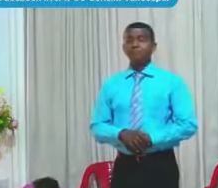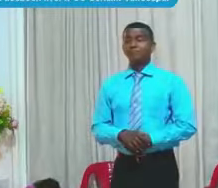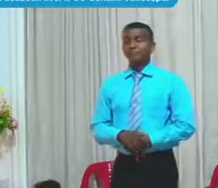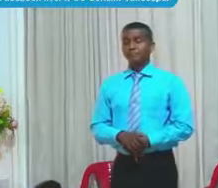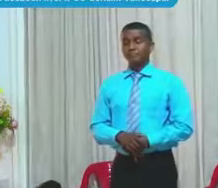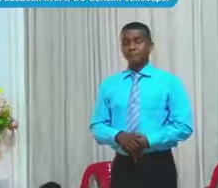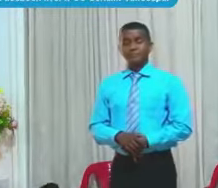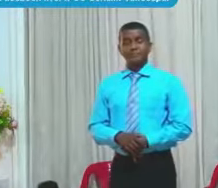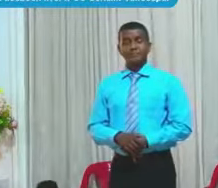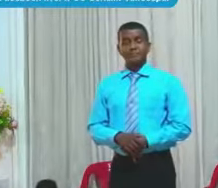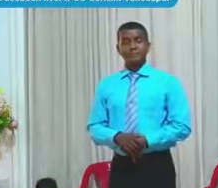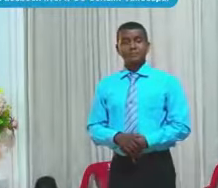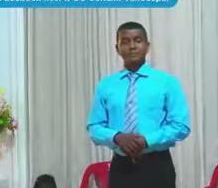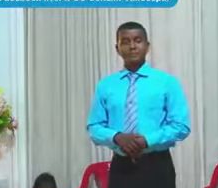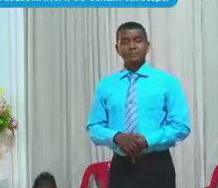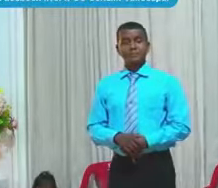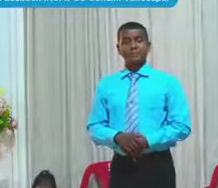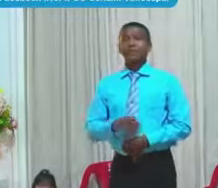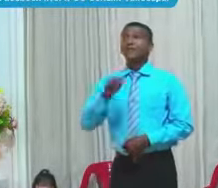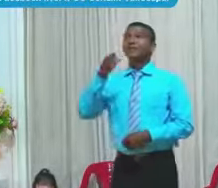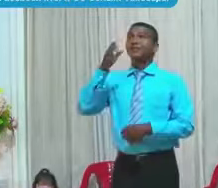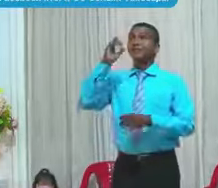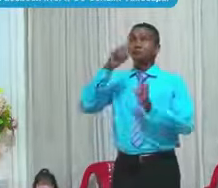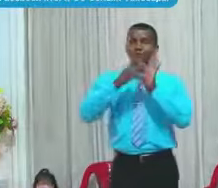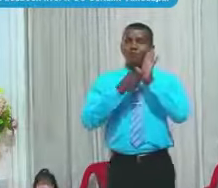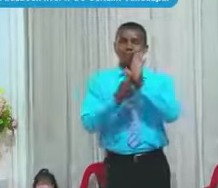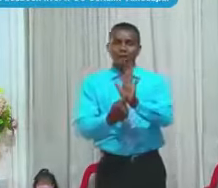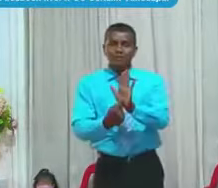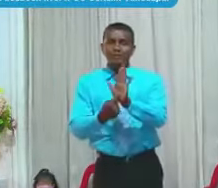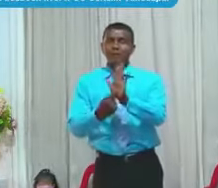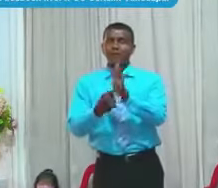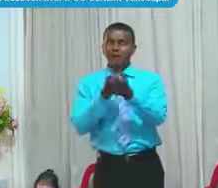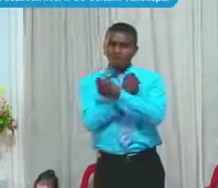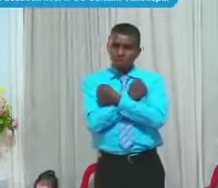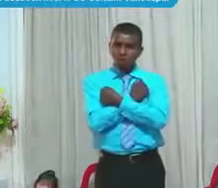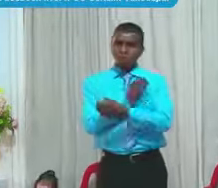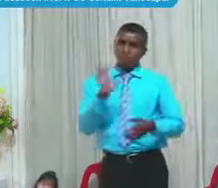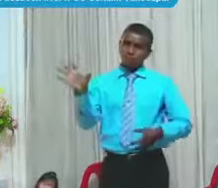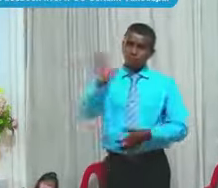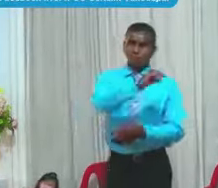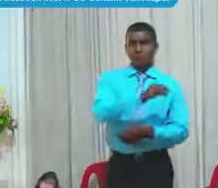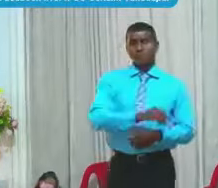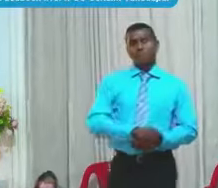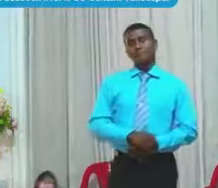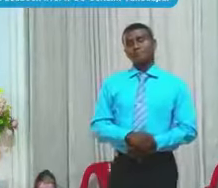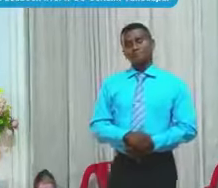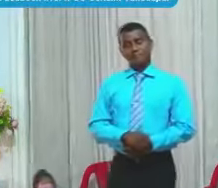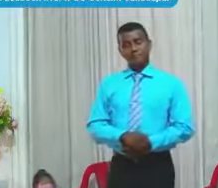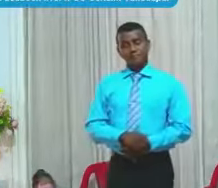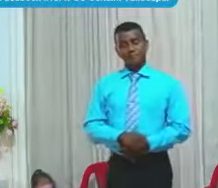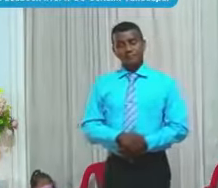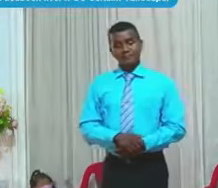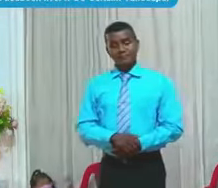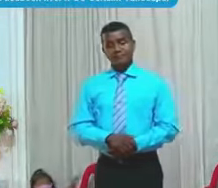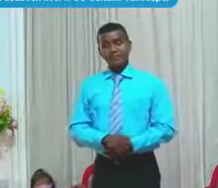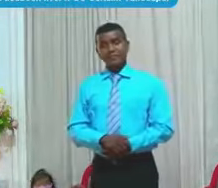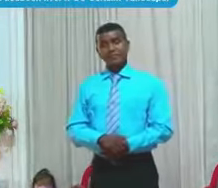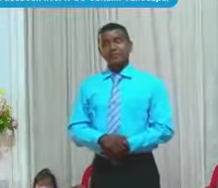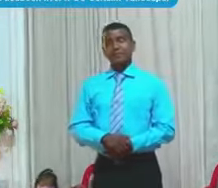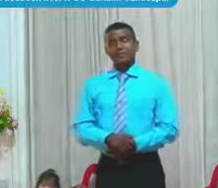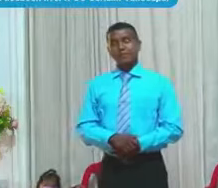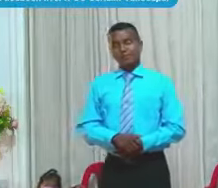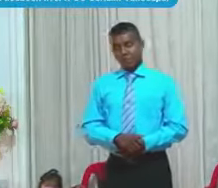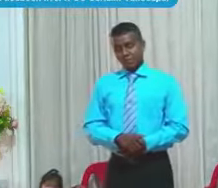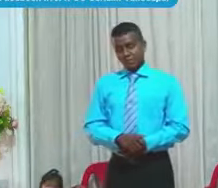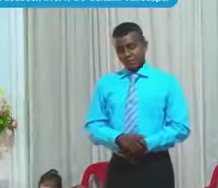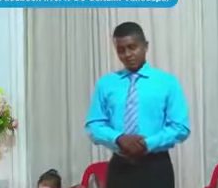Eso es el reflejo Del amor De Dios Para con el hombre Y vea No hay Persona